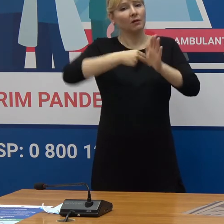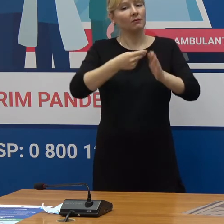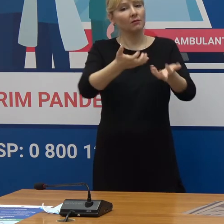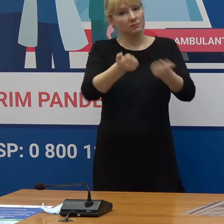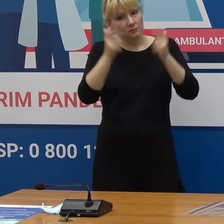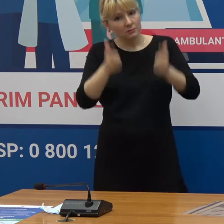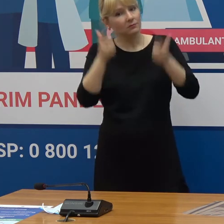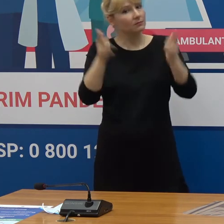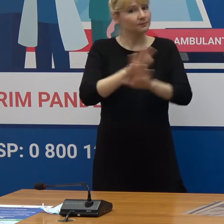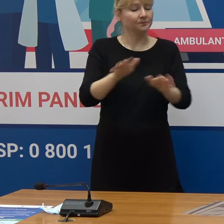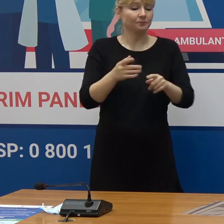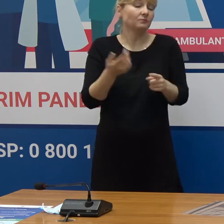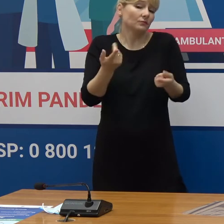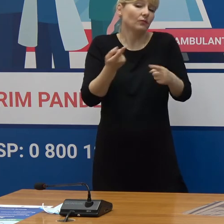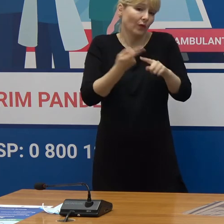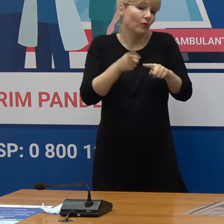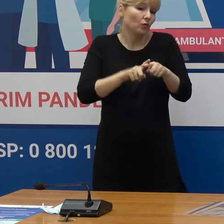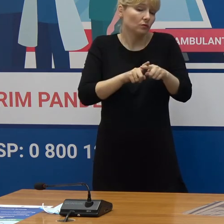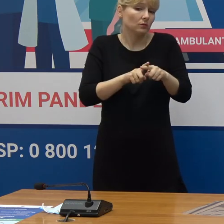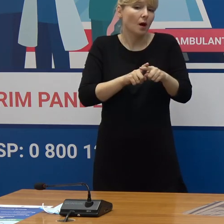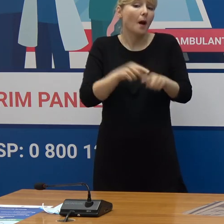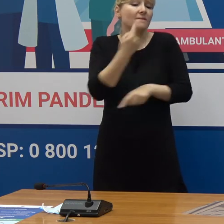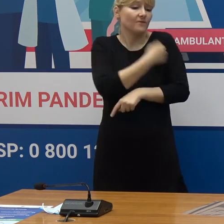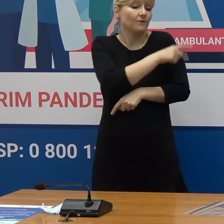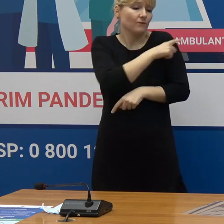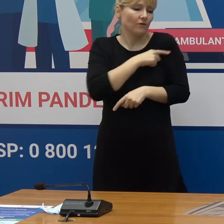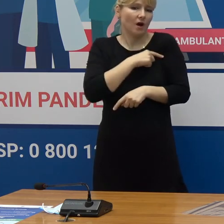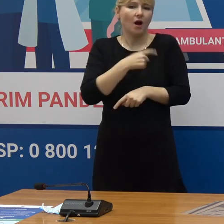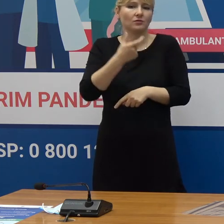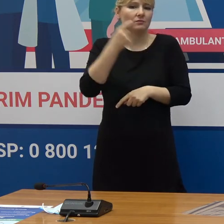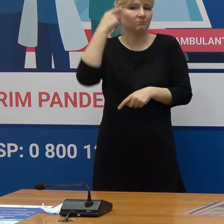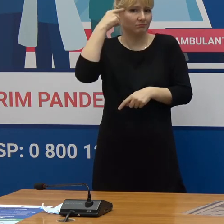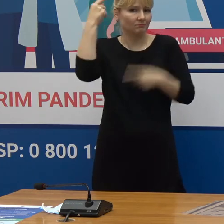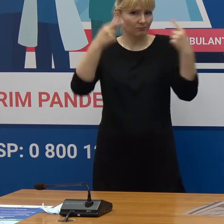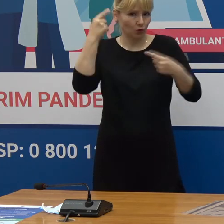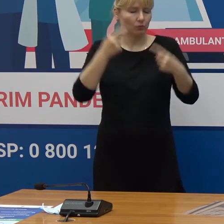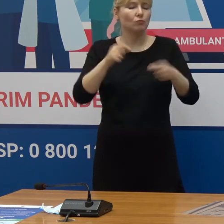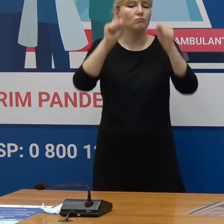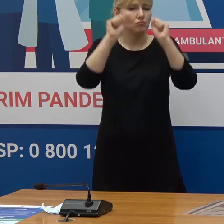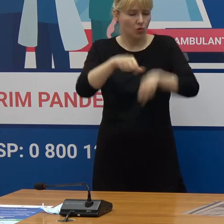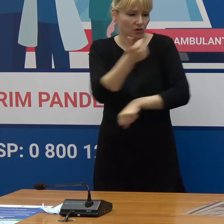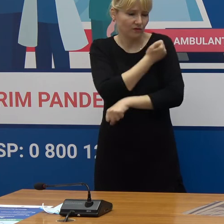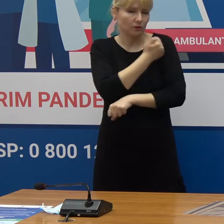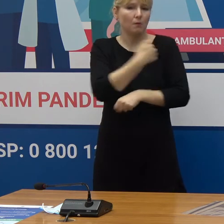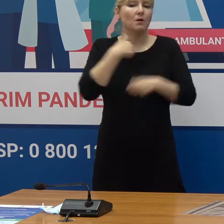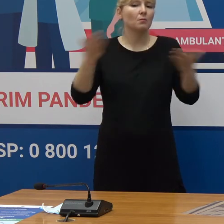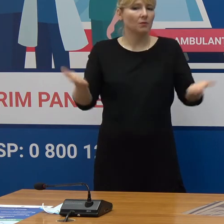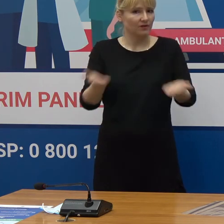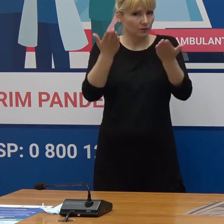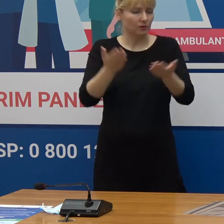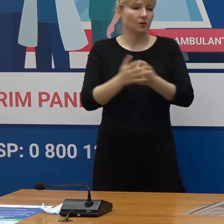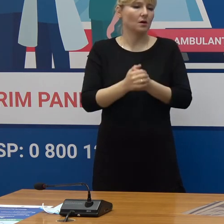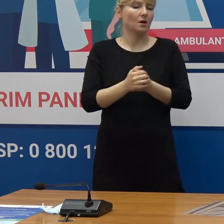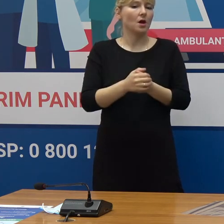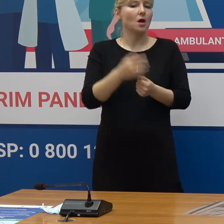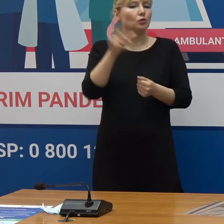da, din punct de vedere medical, dumneavoastră puteți să vă vaccinați și noi Salutăm să fie persoanele